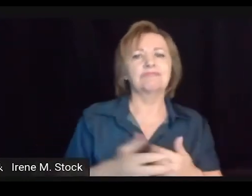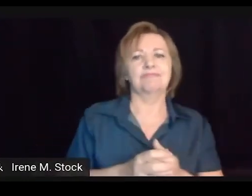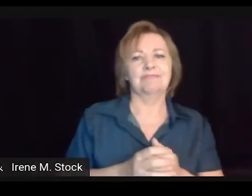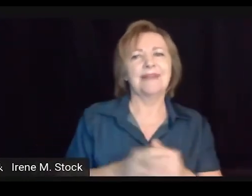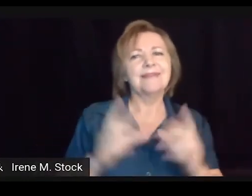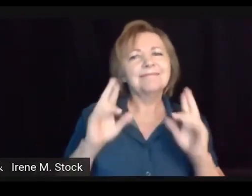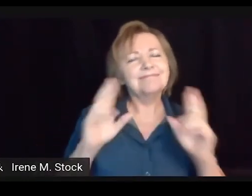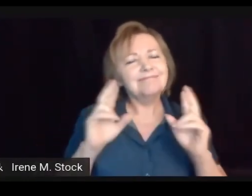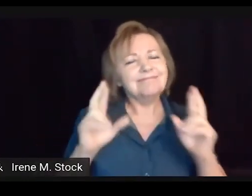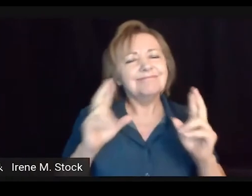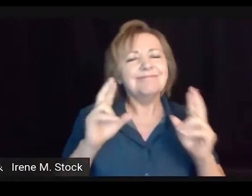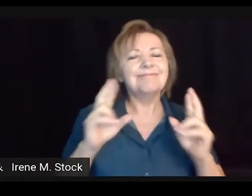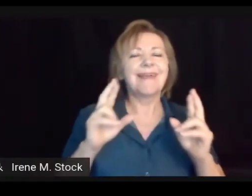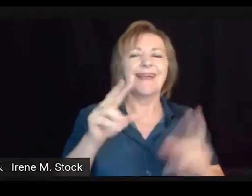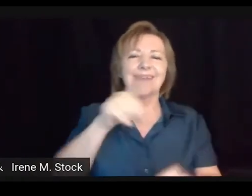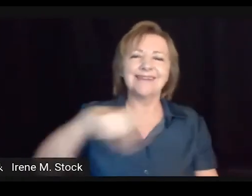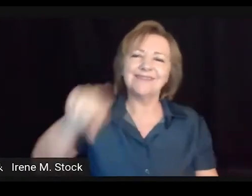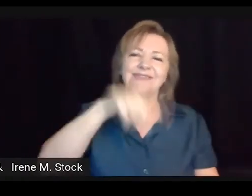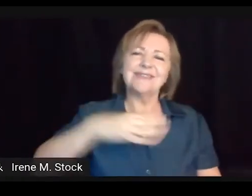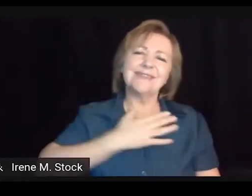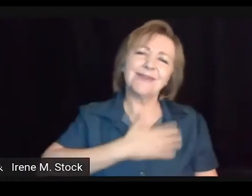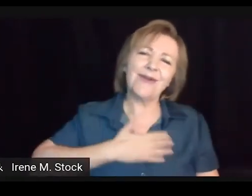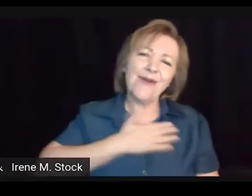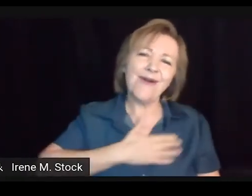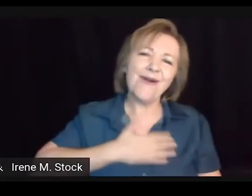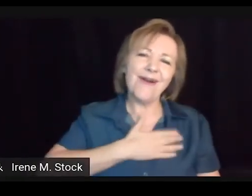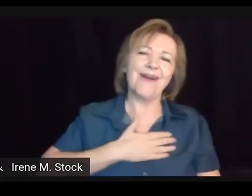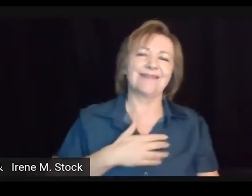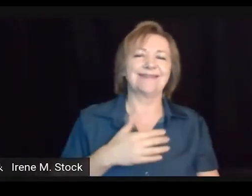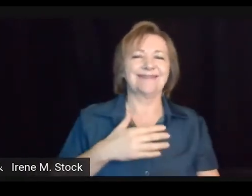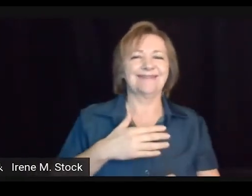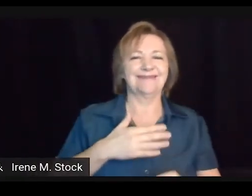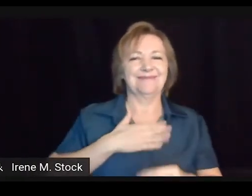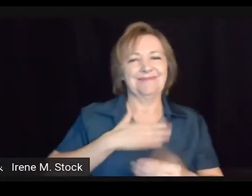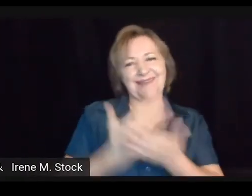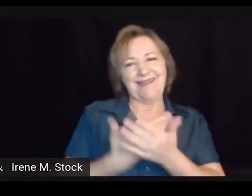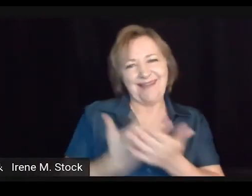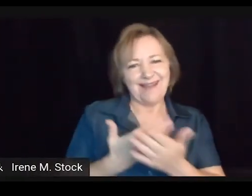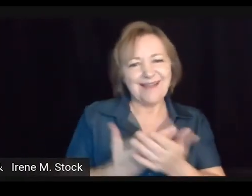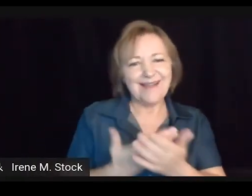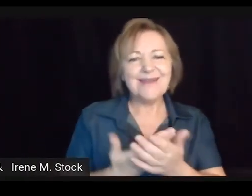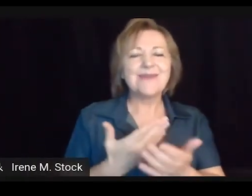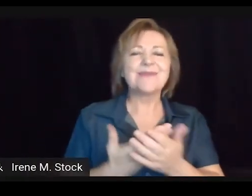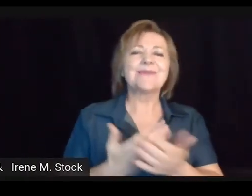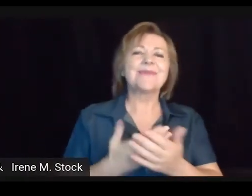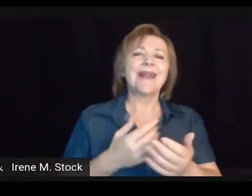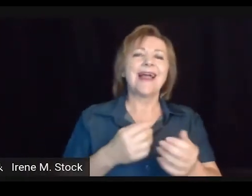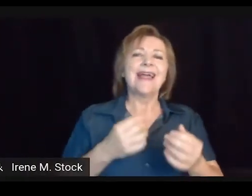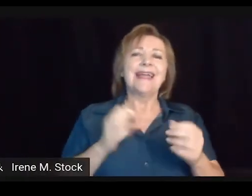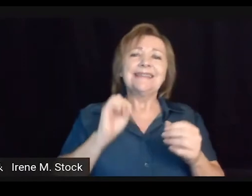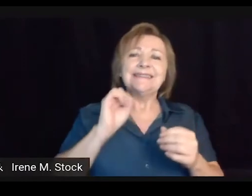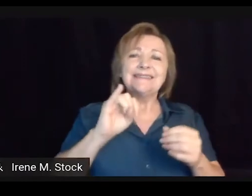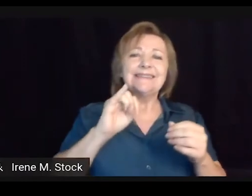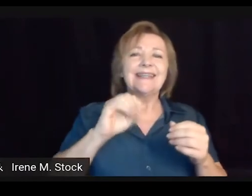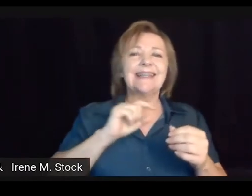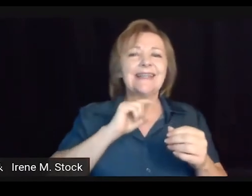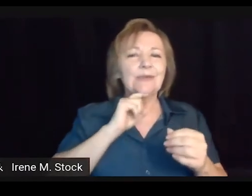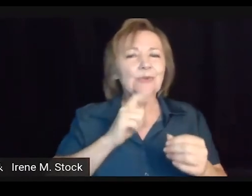E a gente vai interagindo e vai ajustando o que for necessário. Eu espero que vocês gostem da minha aula,